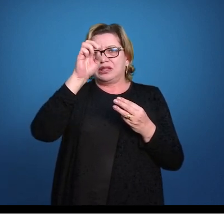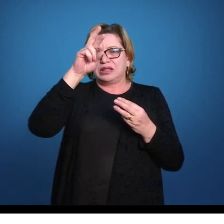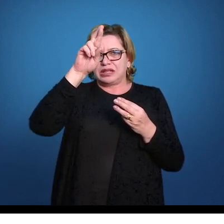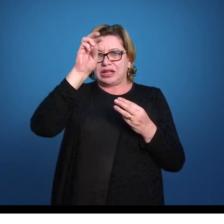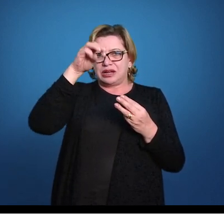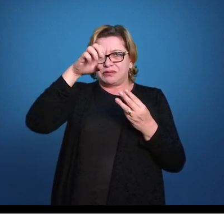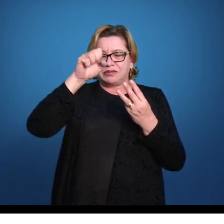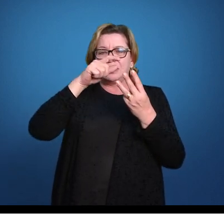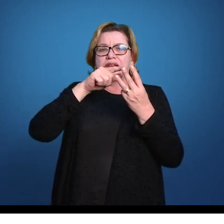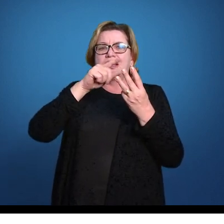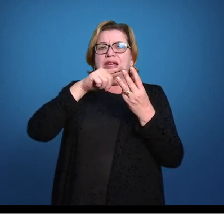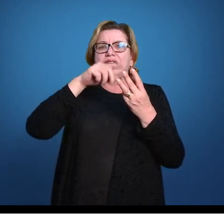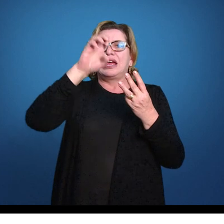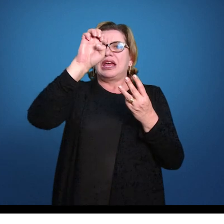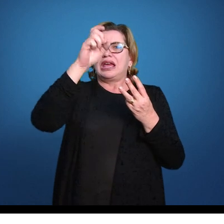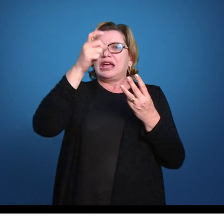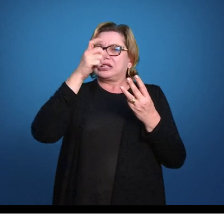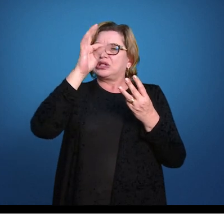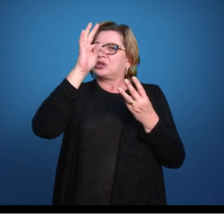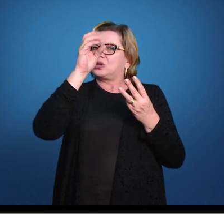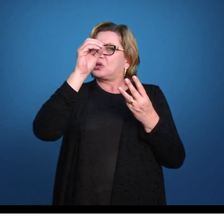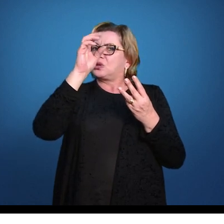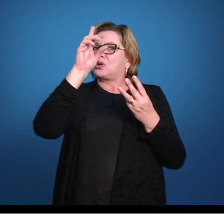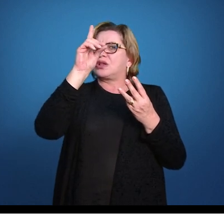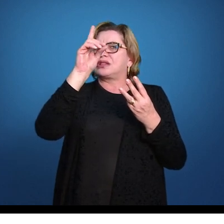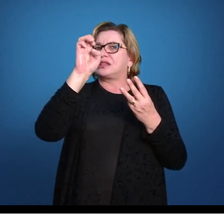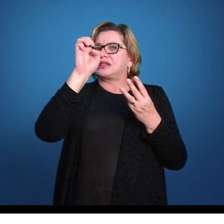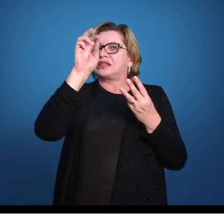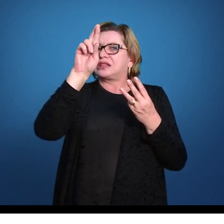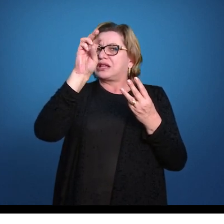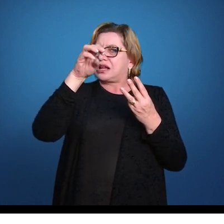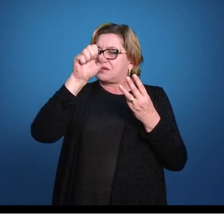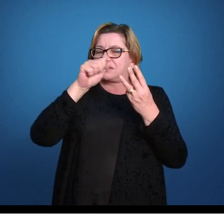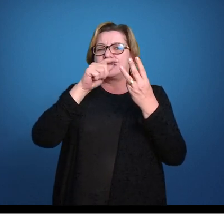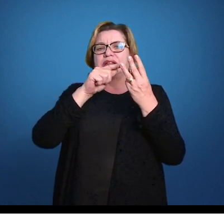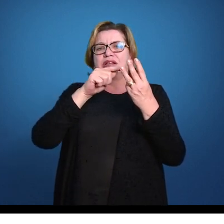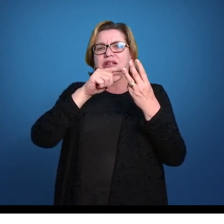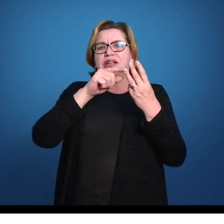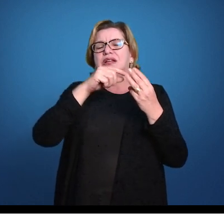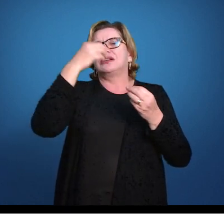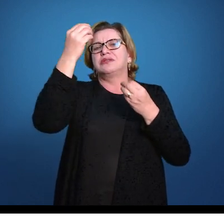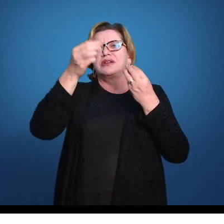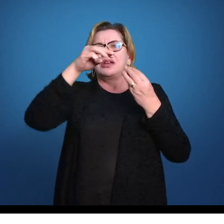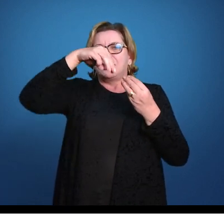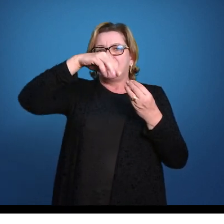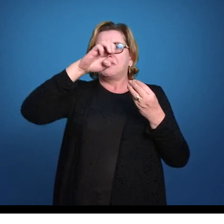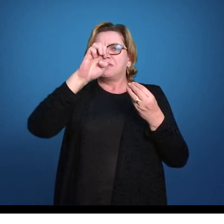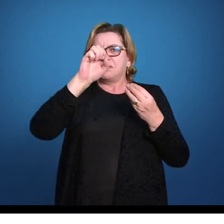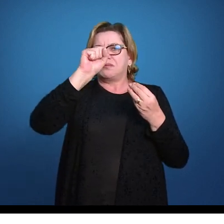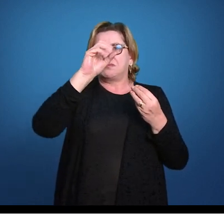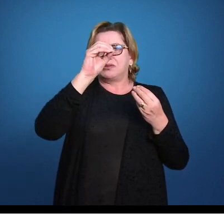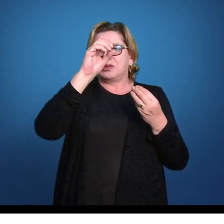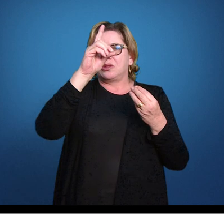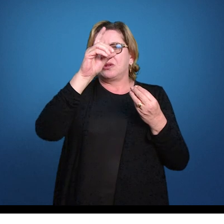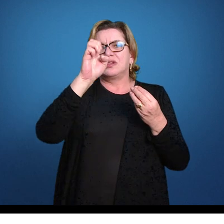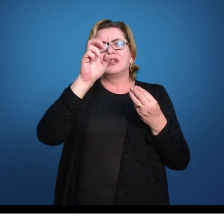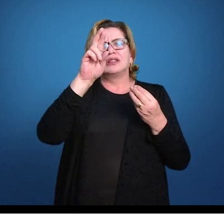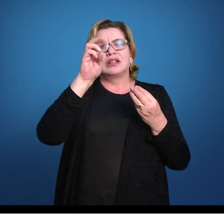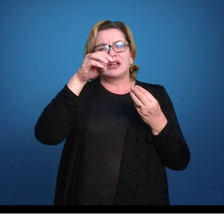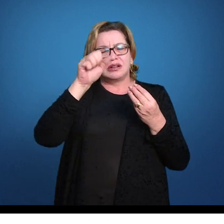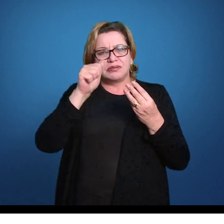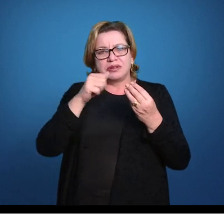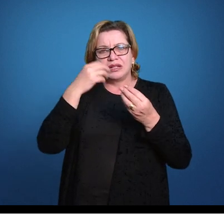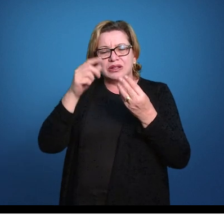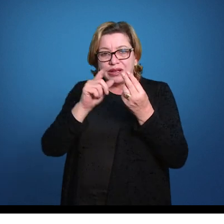aí é a mesoderme, então junto com o surgimento da mesoderme aparece também a cefalização e aparece o grande